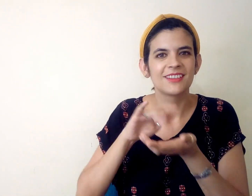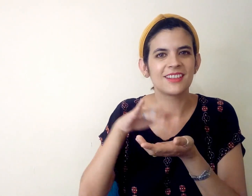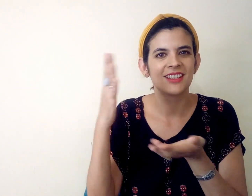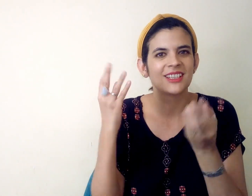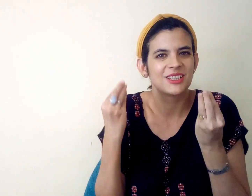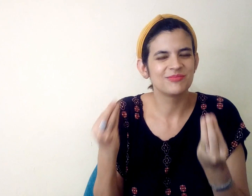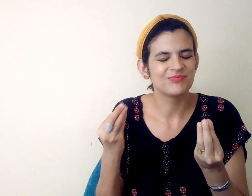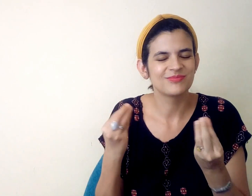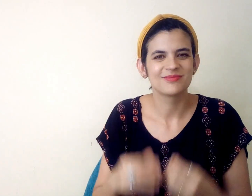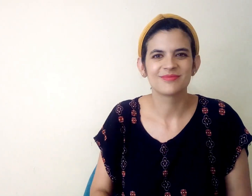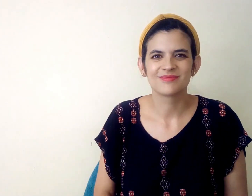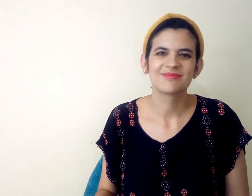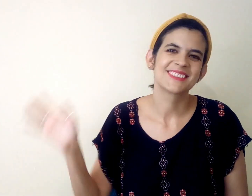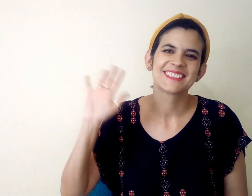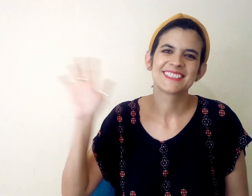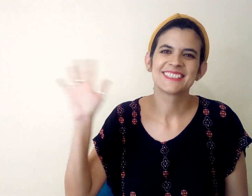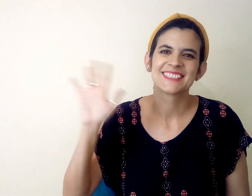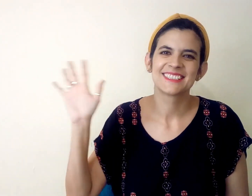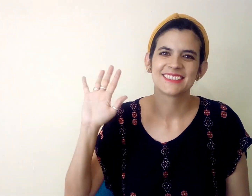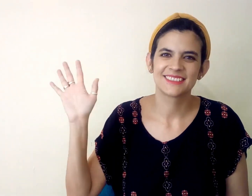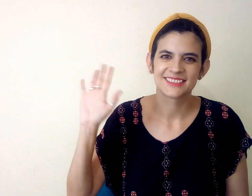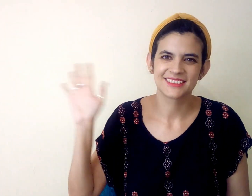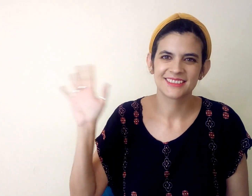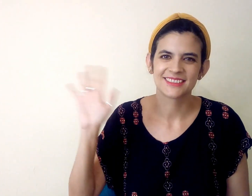Muchas gracias. Nos vemos. Adiós.